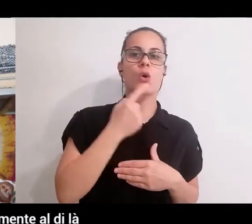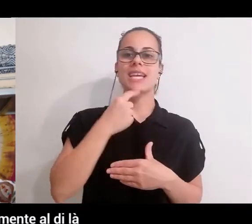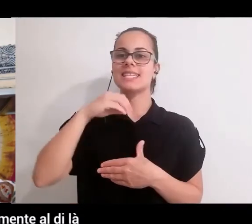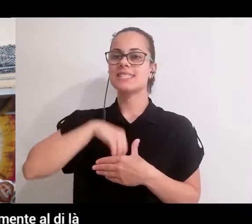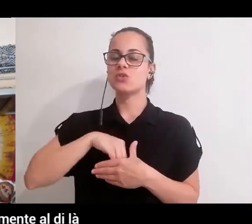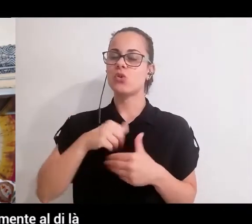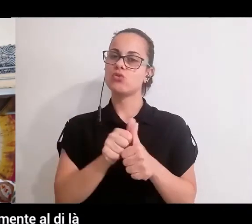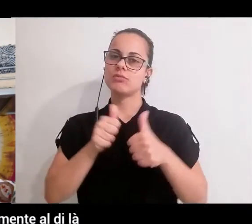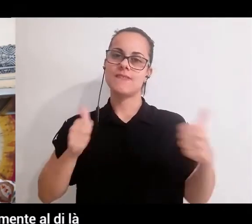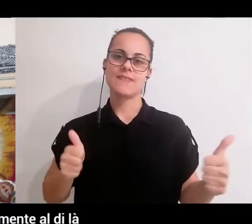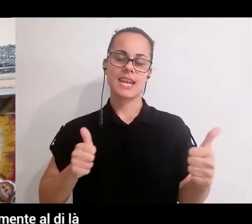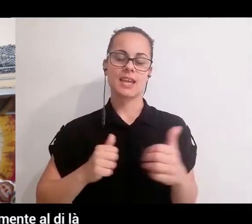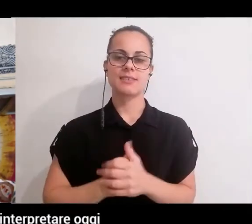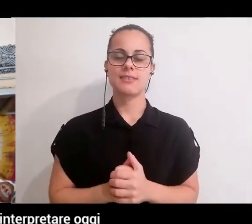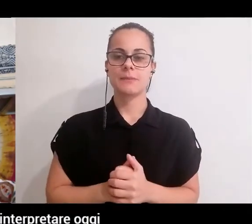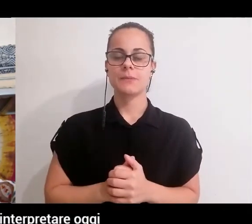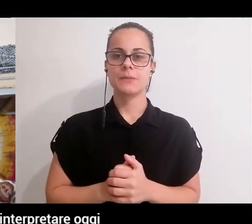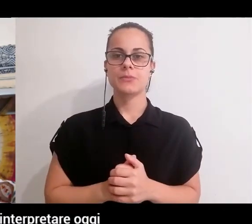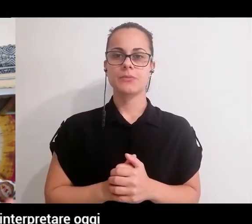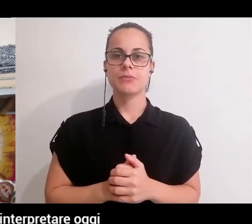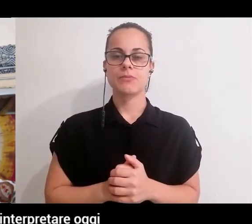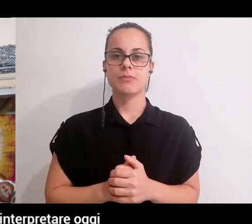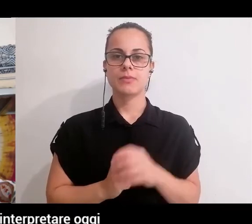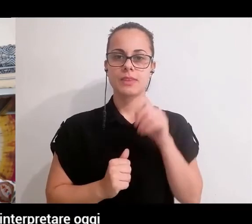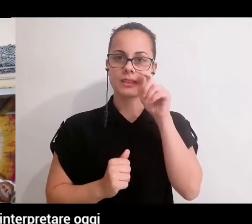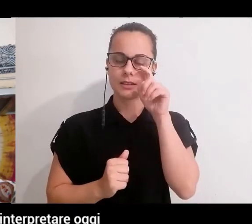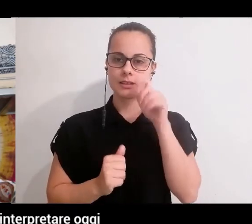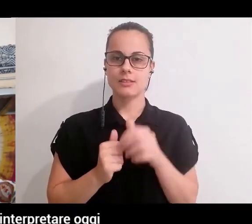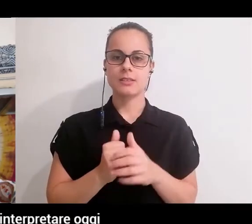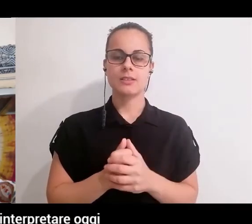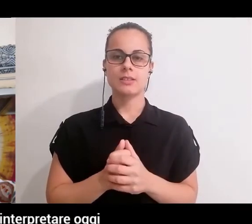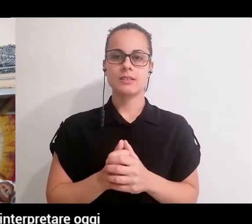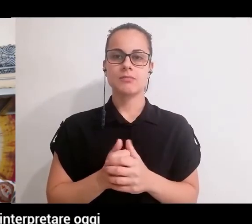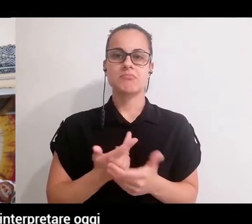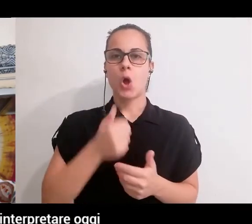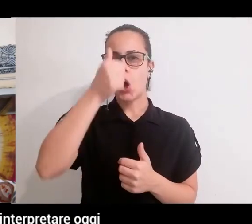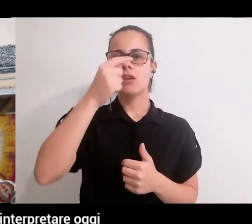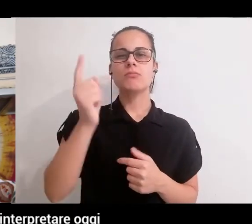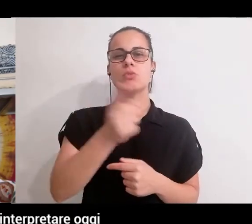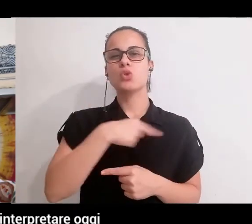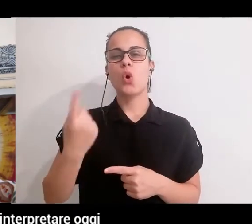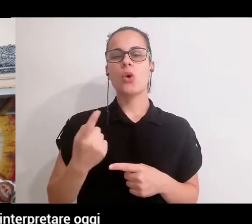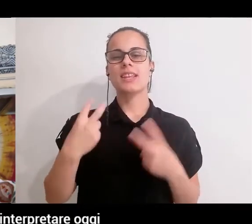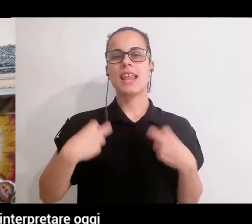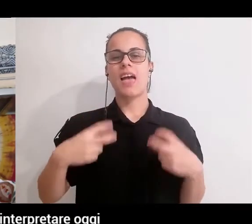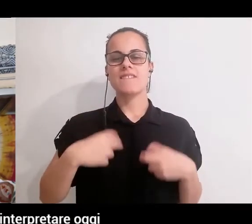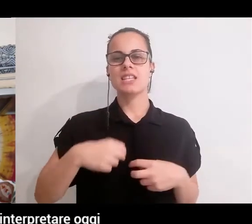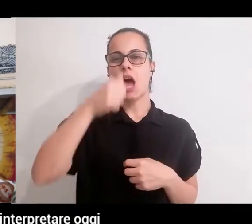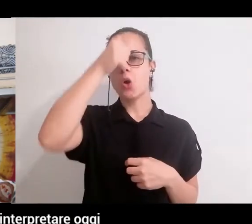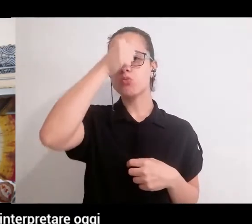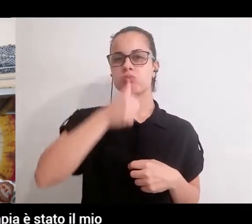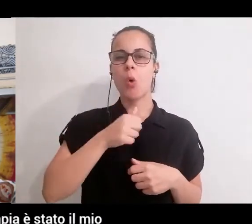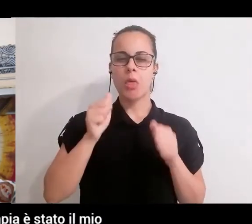al di là di tutto di tutti i giochi di tutti i ruoli che vado vado a